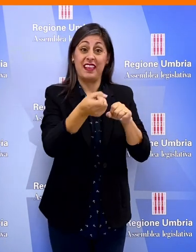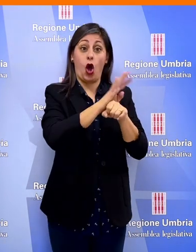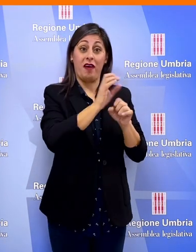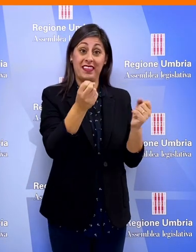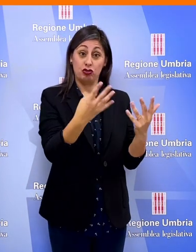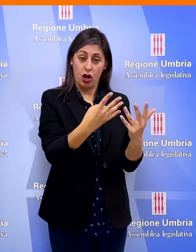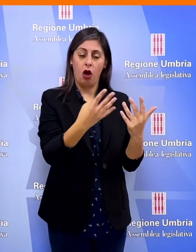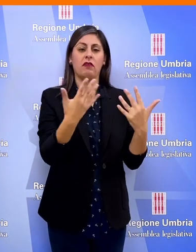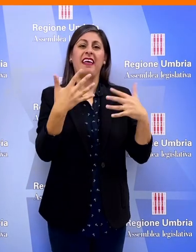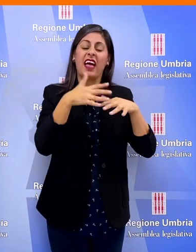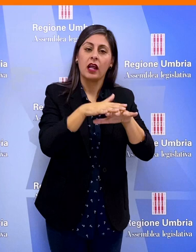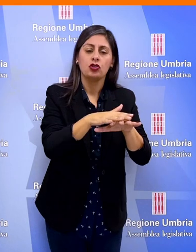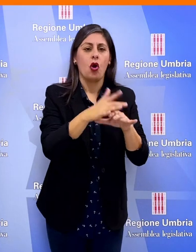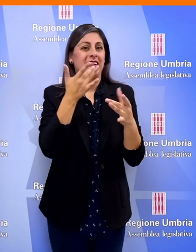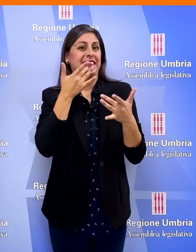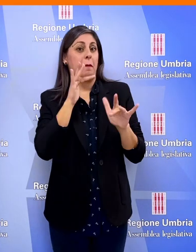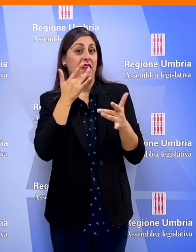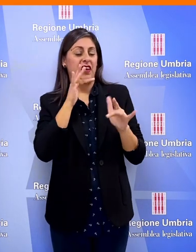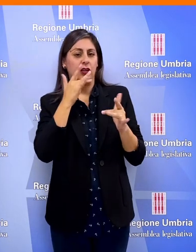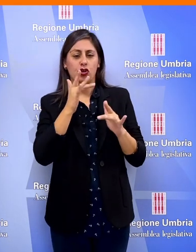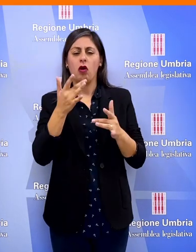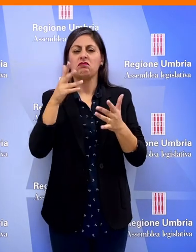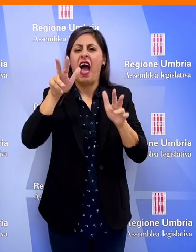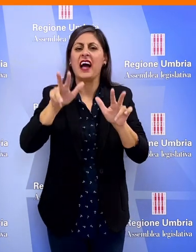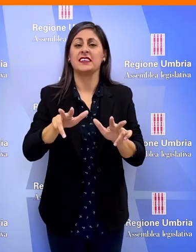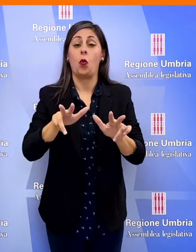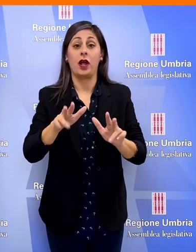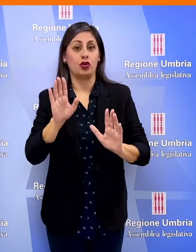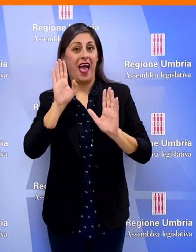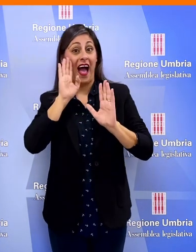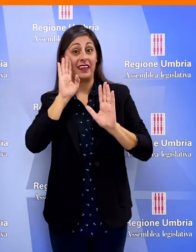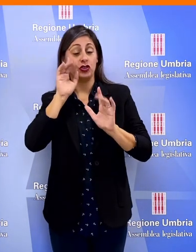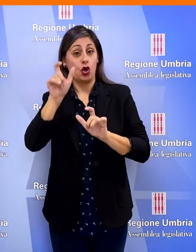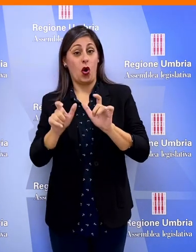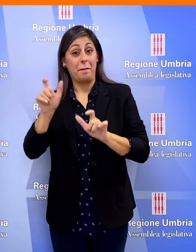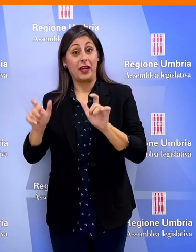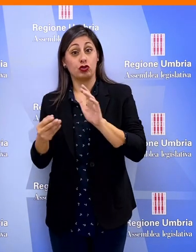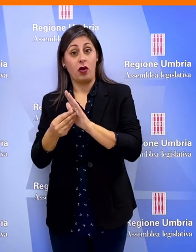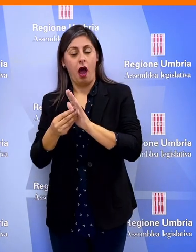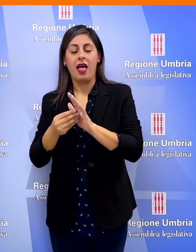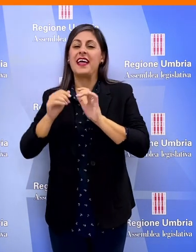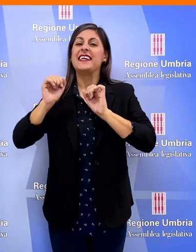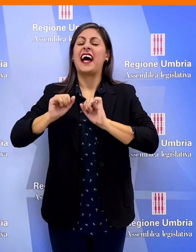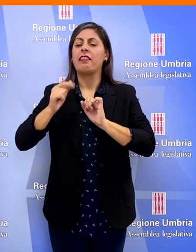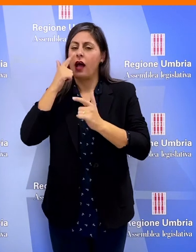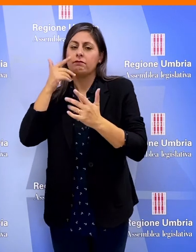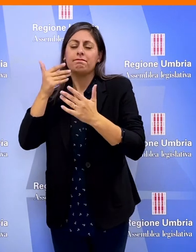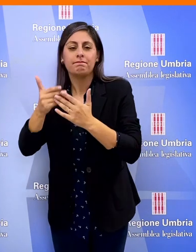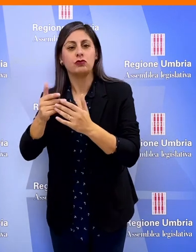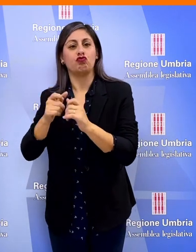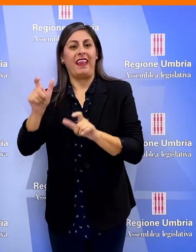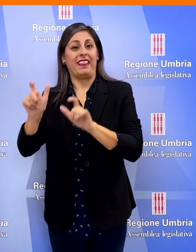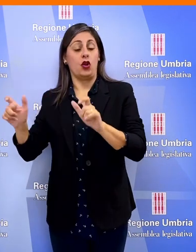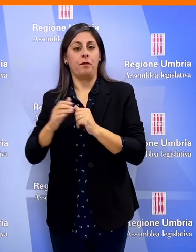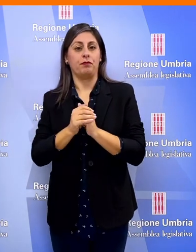sfida Covid-19, integrazione, semplificazione, assicurazione, attenzione per il personale, sanità a